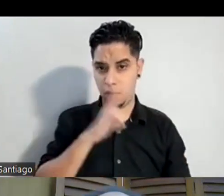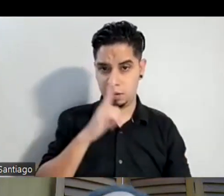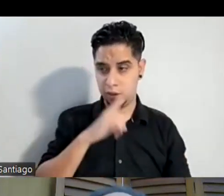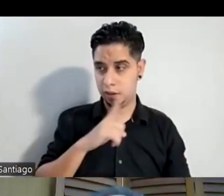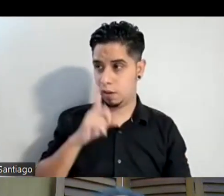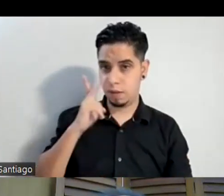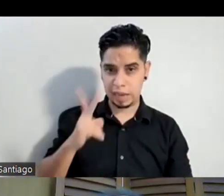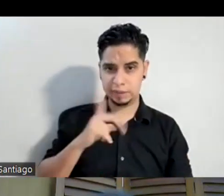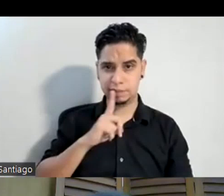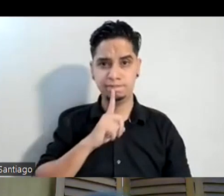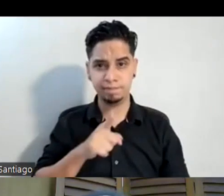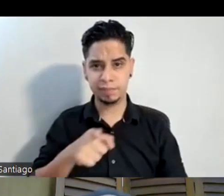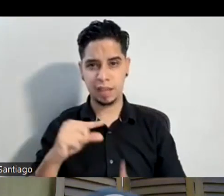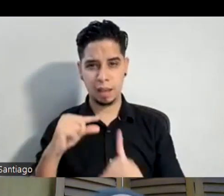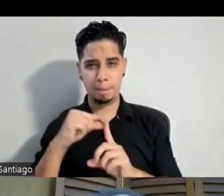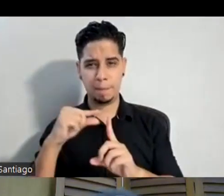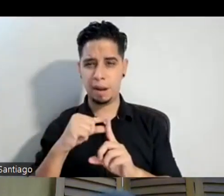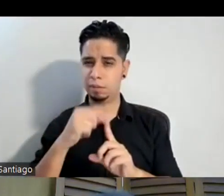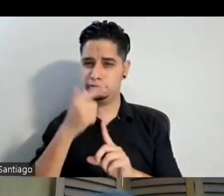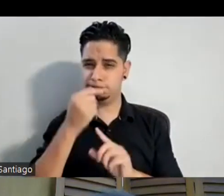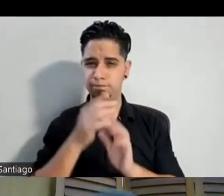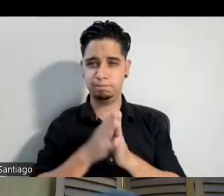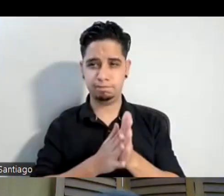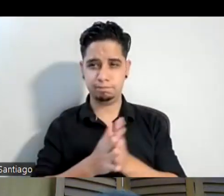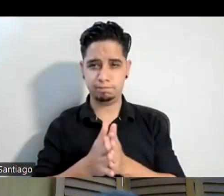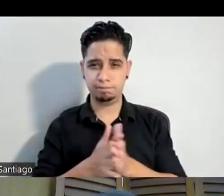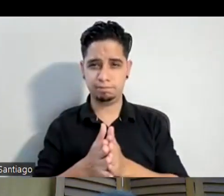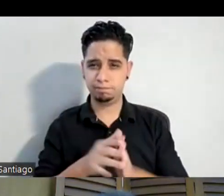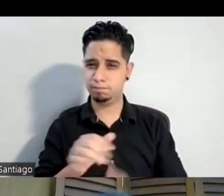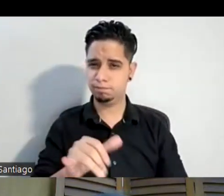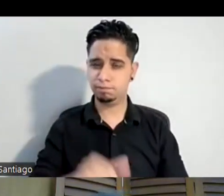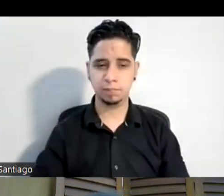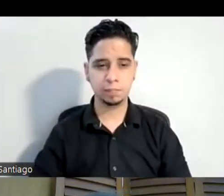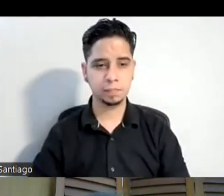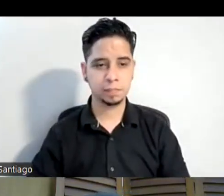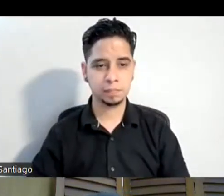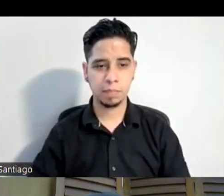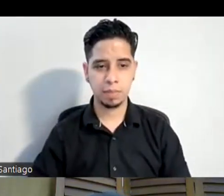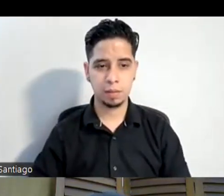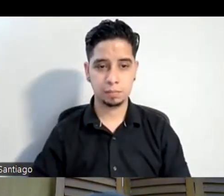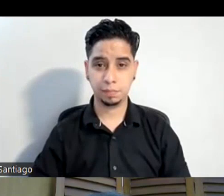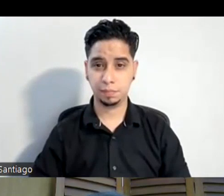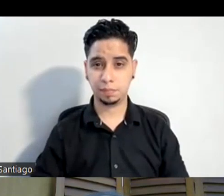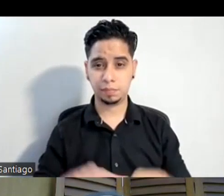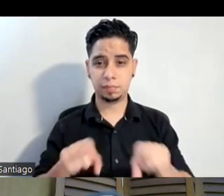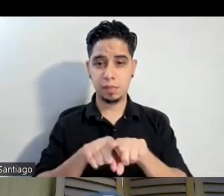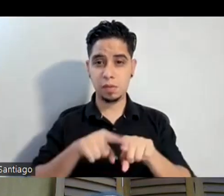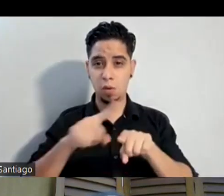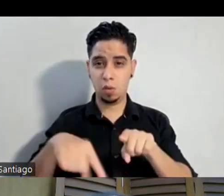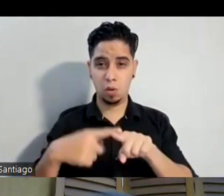ese término me parece muy interesante y también analizando, ¿verdad? Cuando uno te ve en escena ve